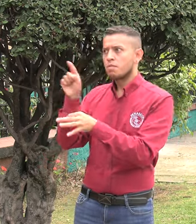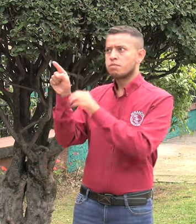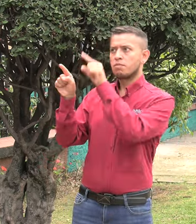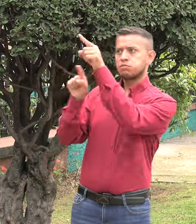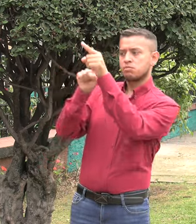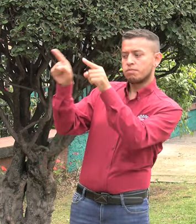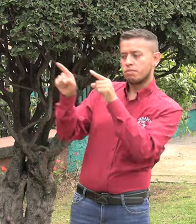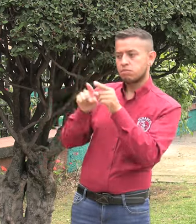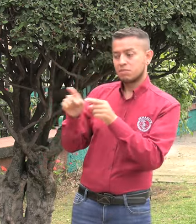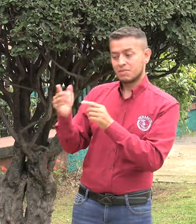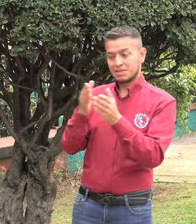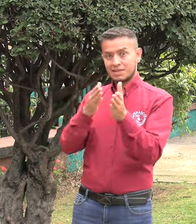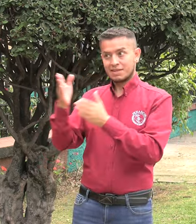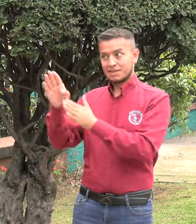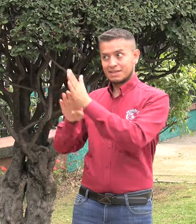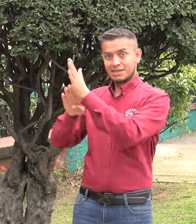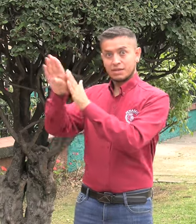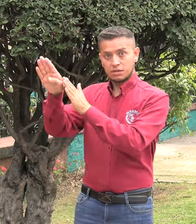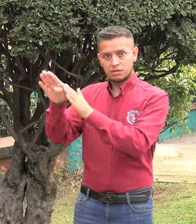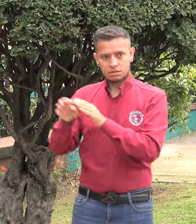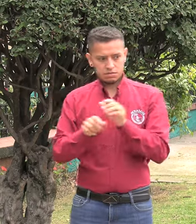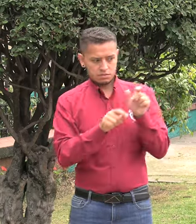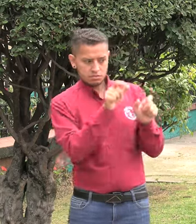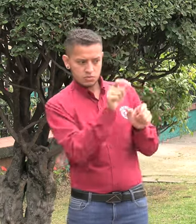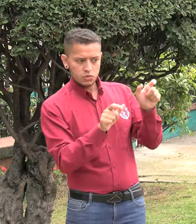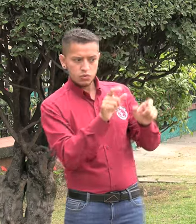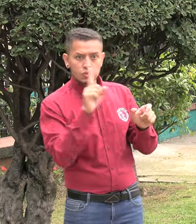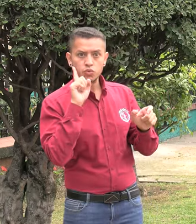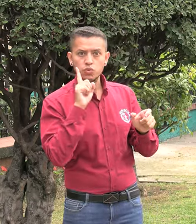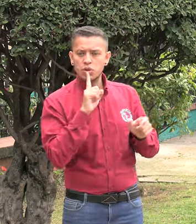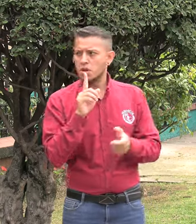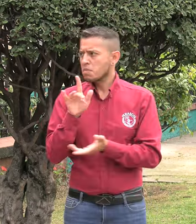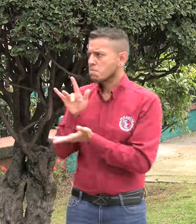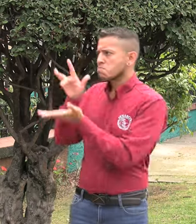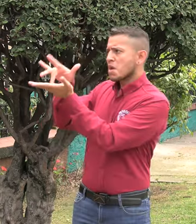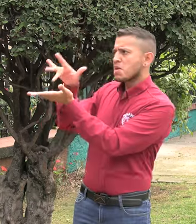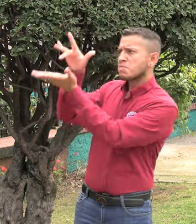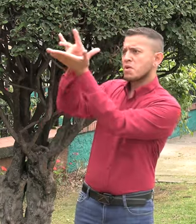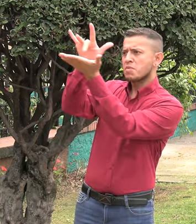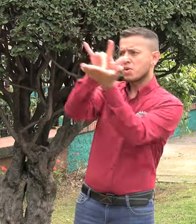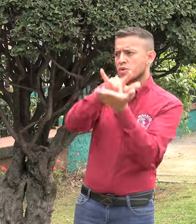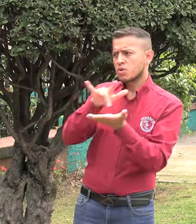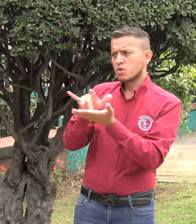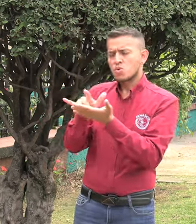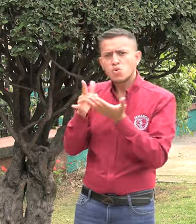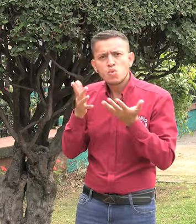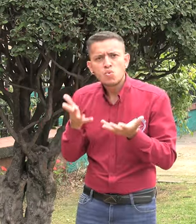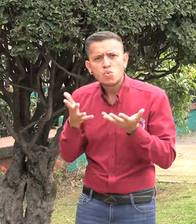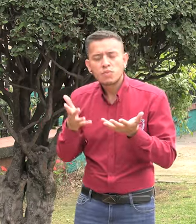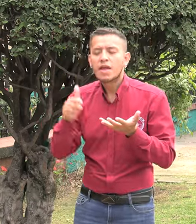en los espacios de concertación de los planes de desarrollo departamentales y municipales.